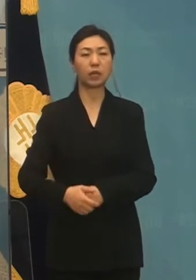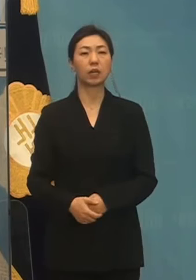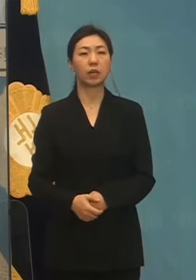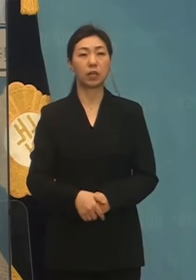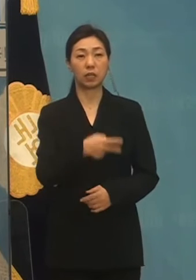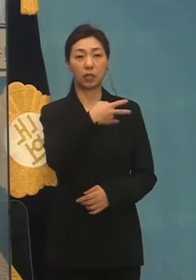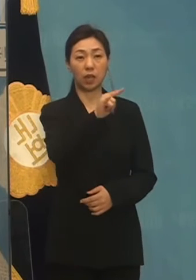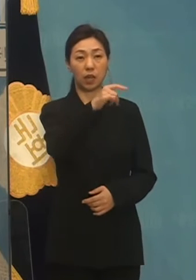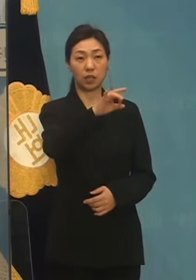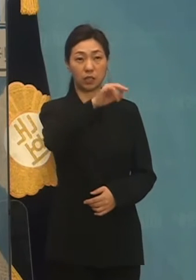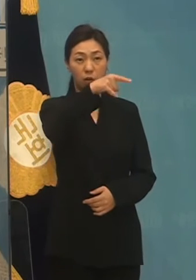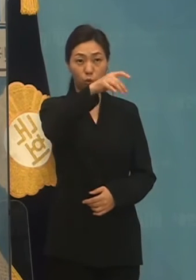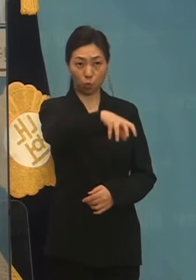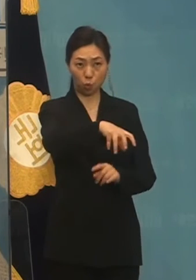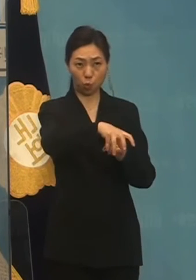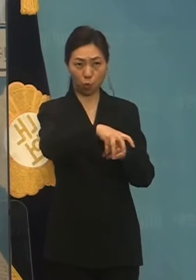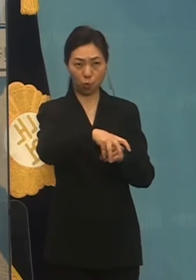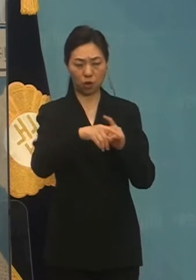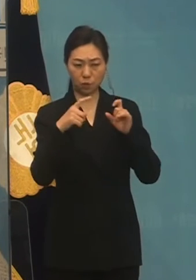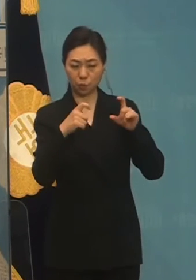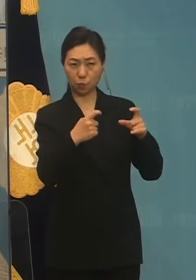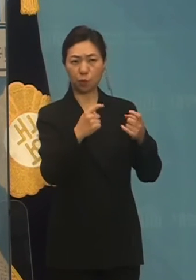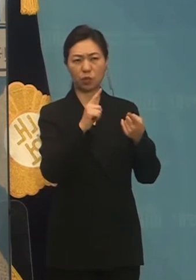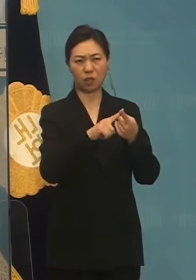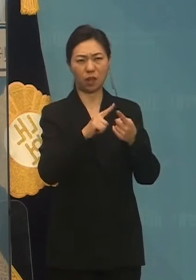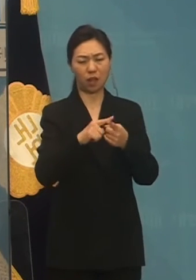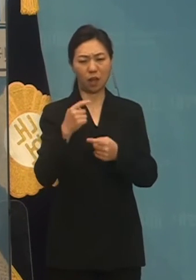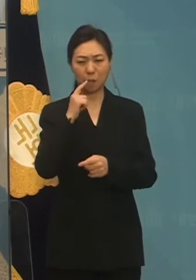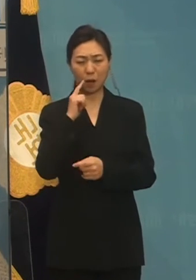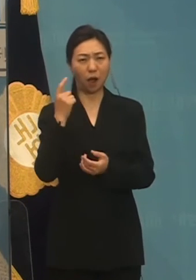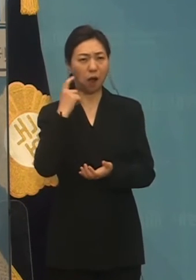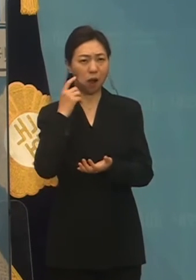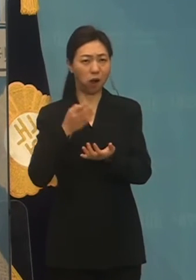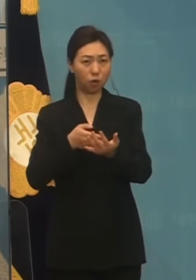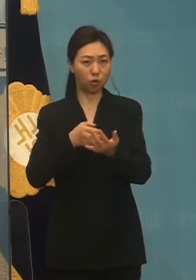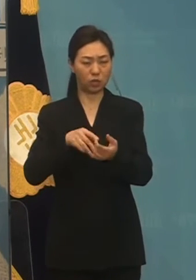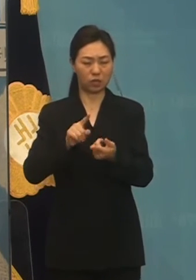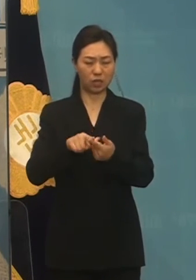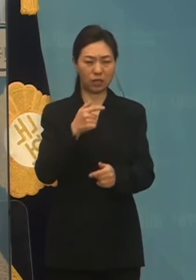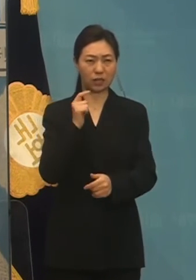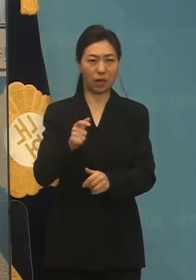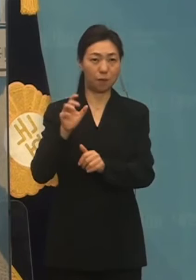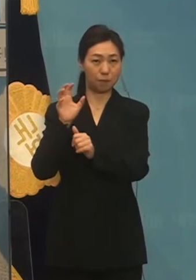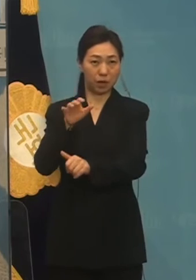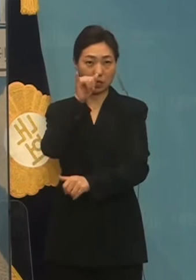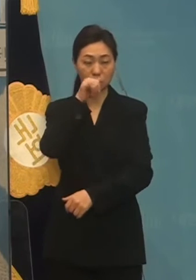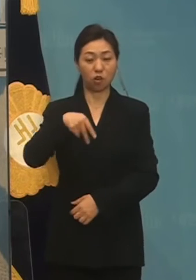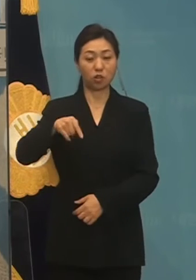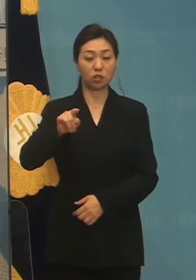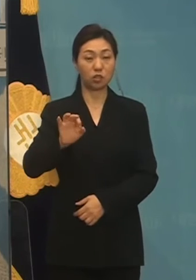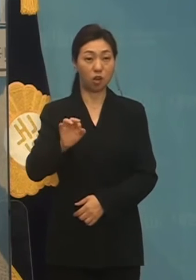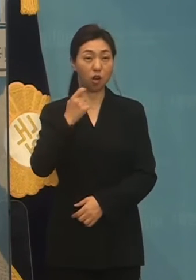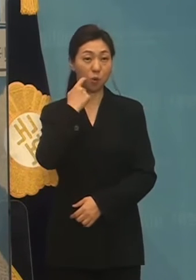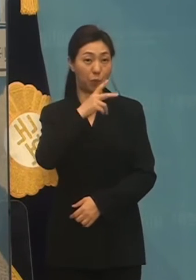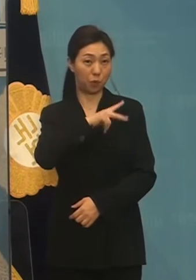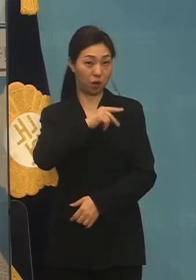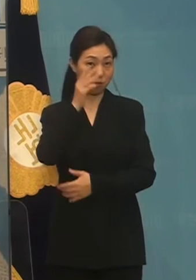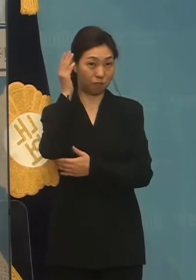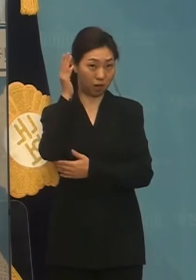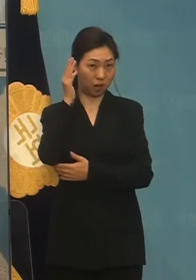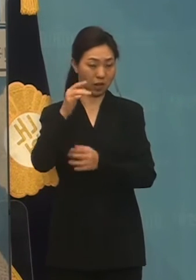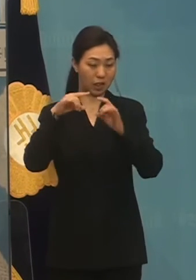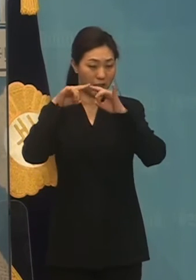강력하게 귀찮습니다. 지난 월요일 국민의힘 성로 의원은 한 라디오 방송에 출연하여